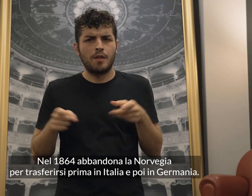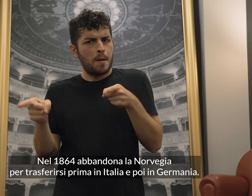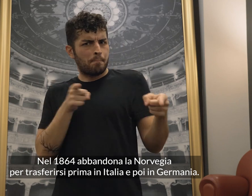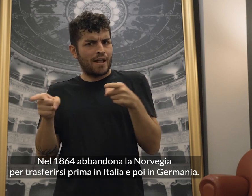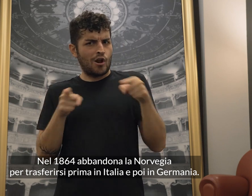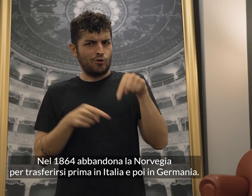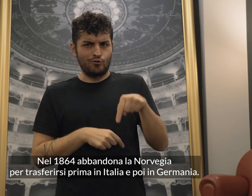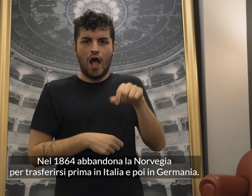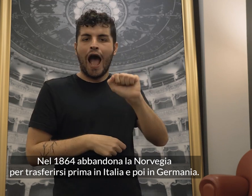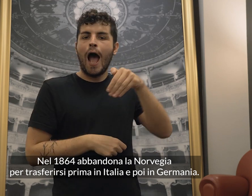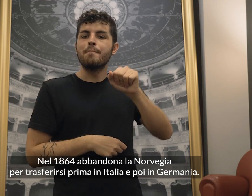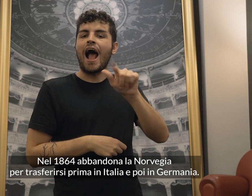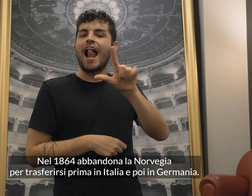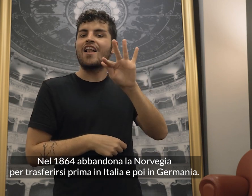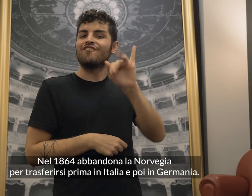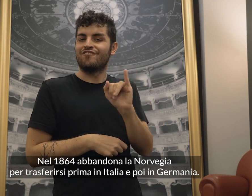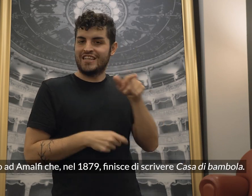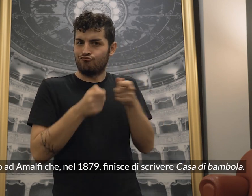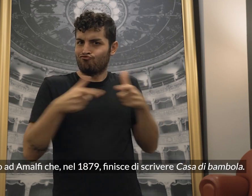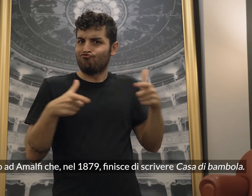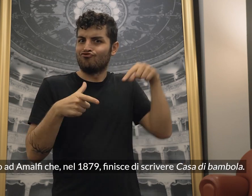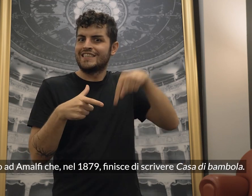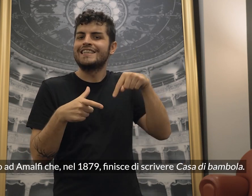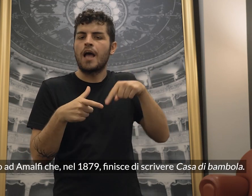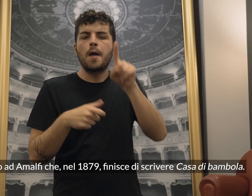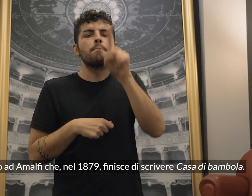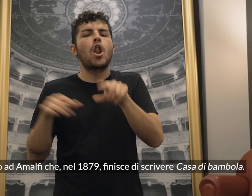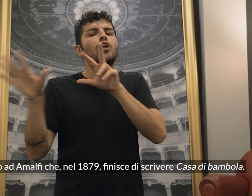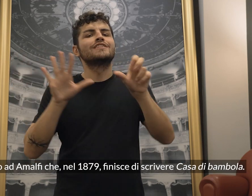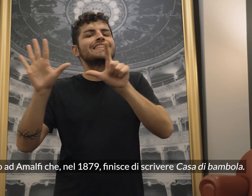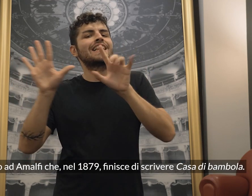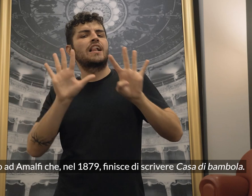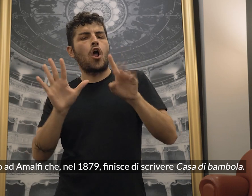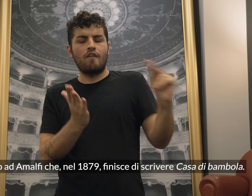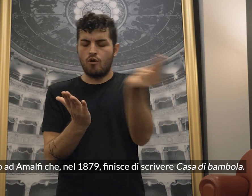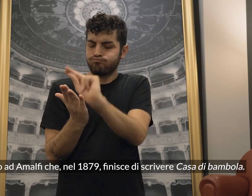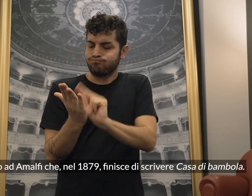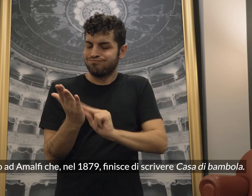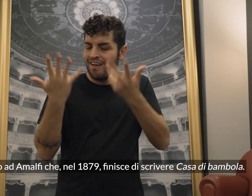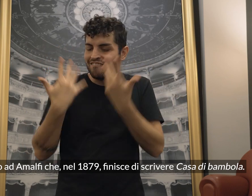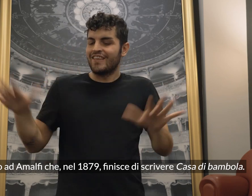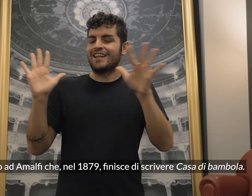e poi in Germania. È proprio ad Amalfi che nel 1879